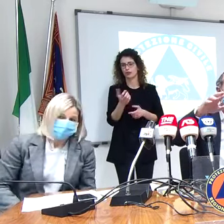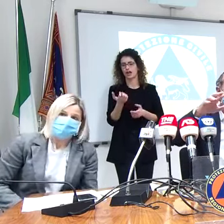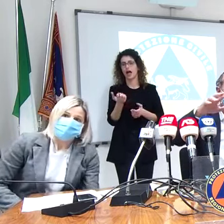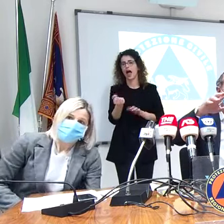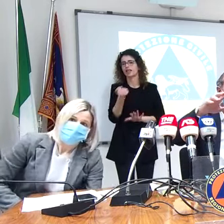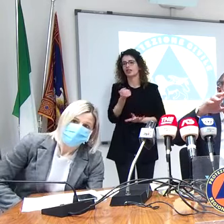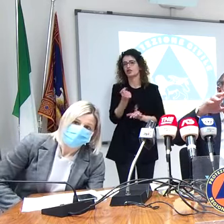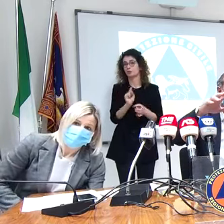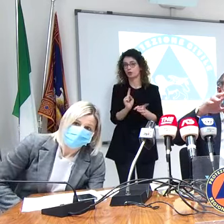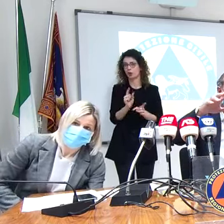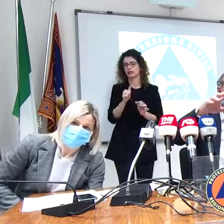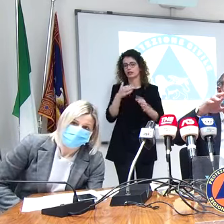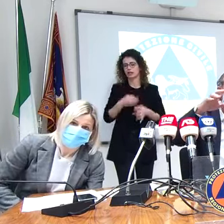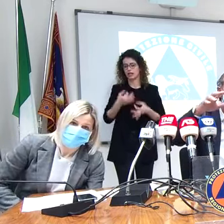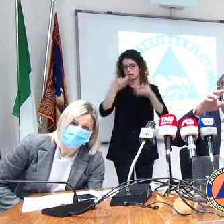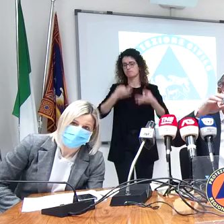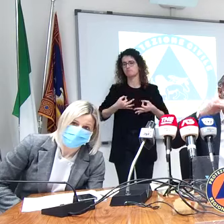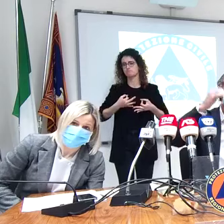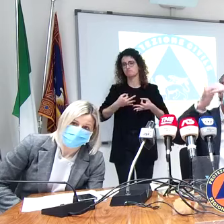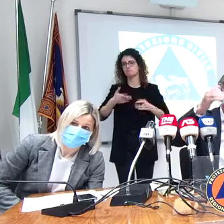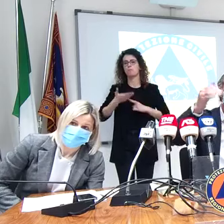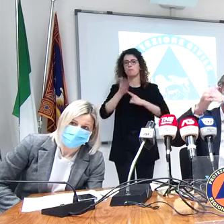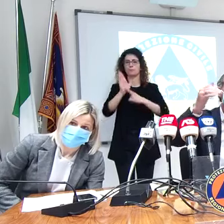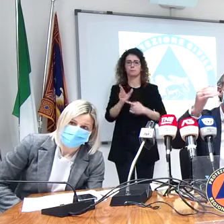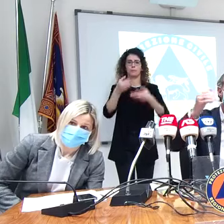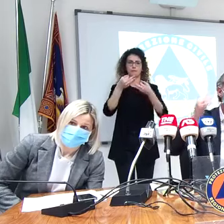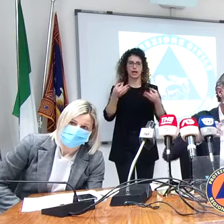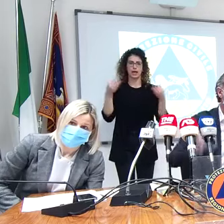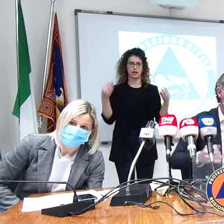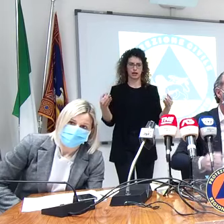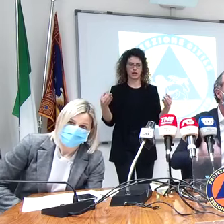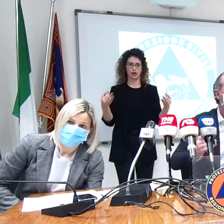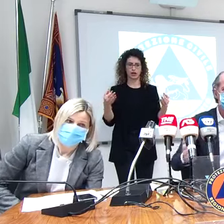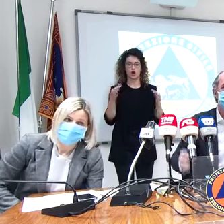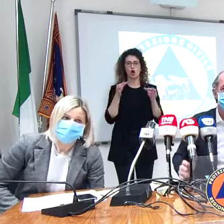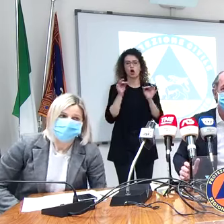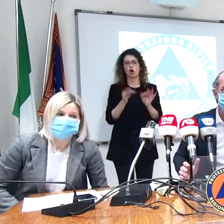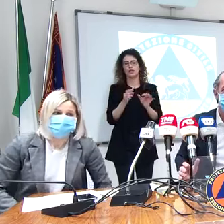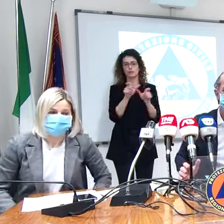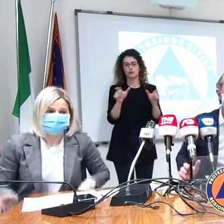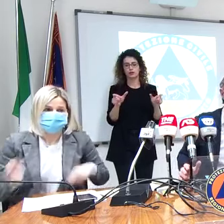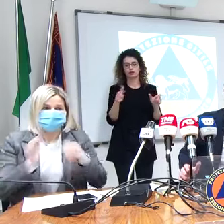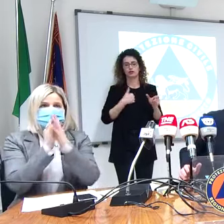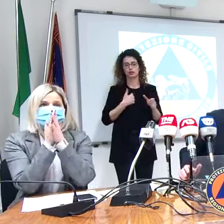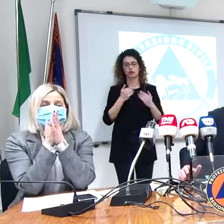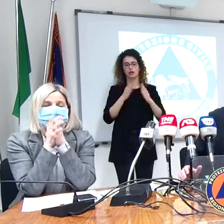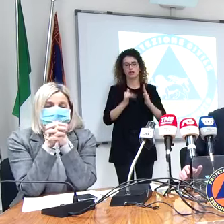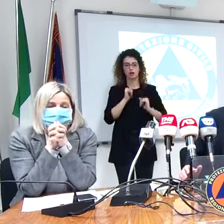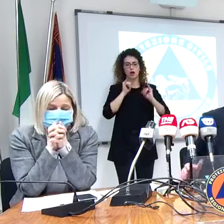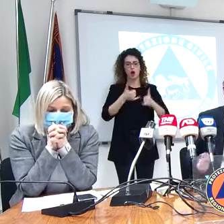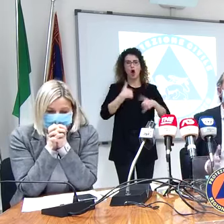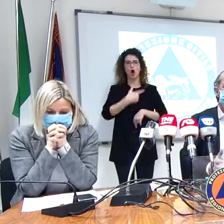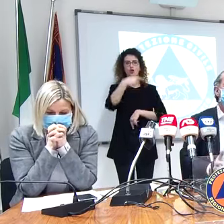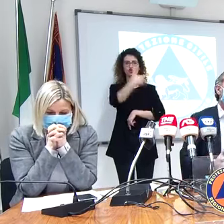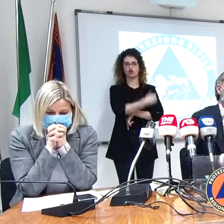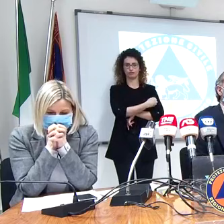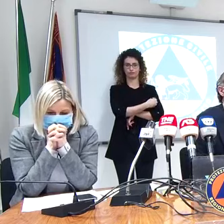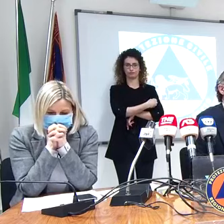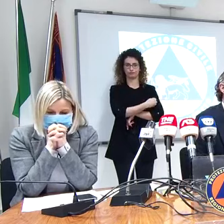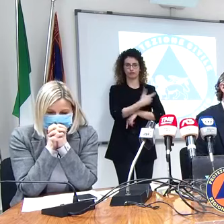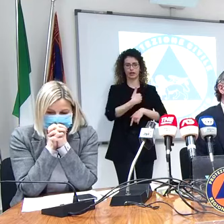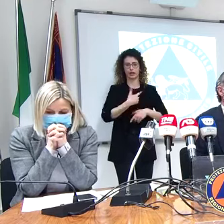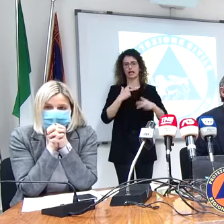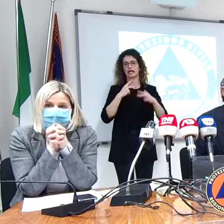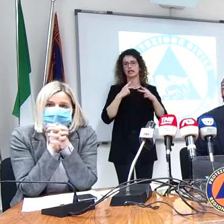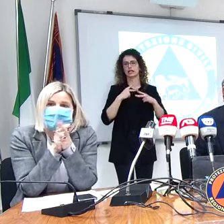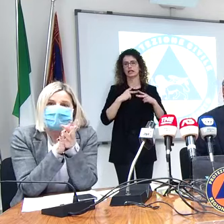presentiamo bene, per cercare anche di fare in modo che la gente esca di casa e si dice oggi vado a vaccinarmi, però bisogna essere sicuri che non arrivi a